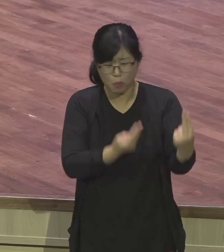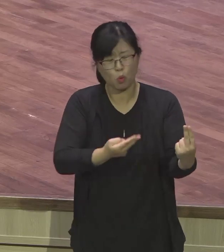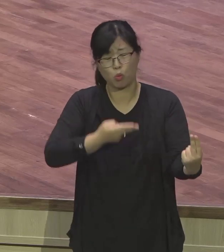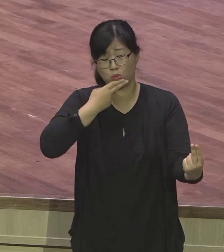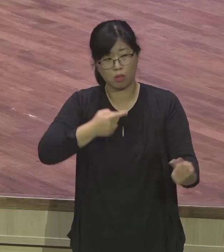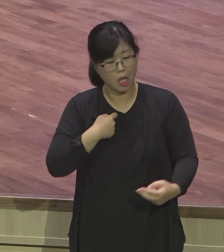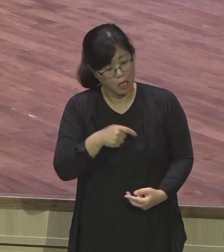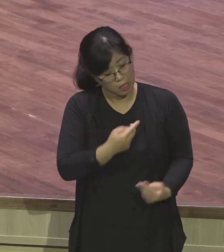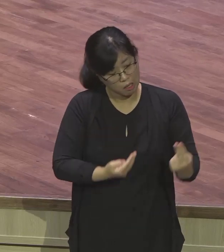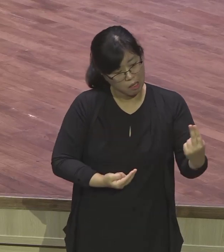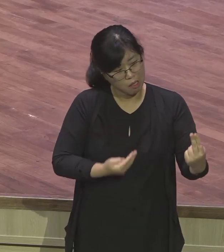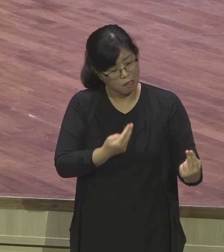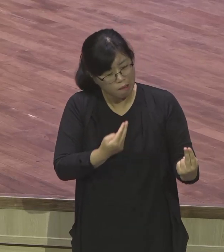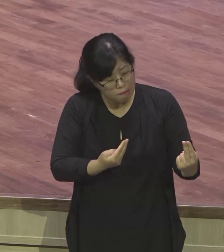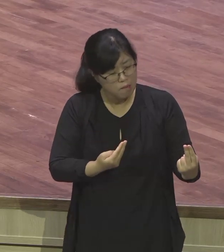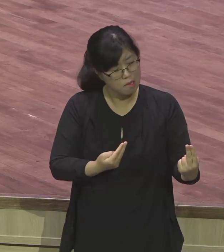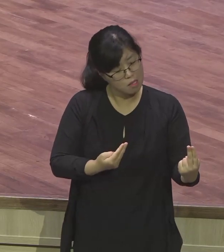부정적만 하지 않습니다. 하나님 두려웠습니다.